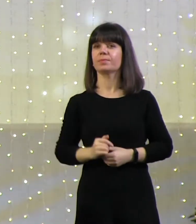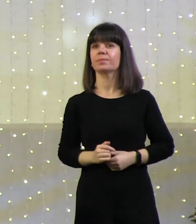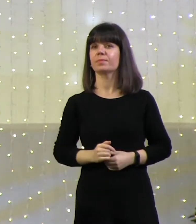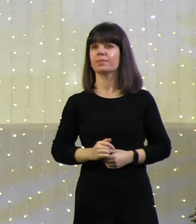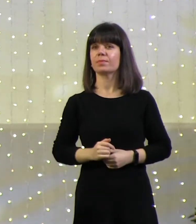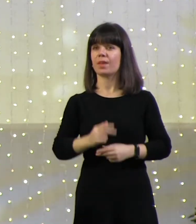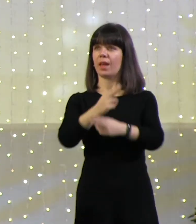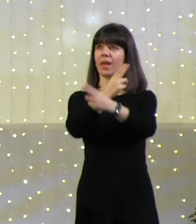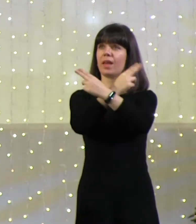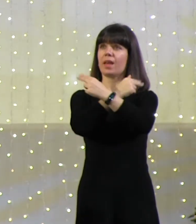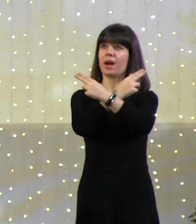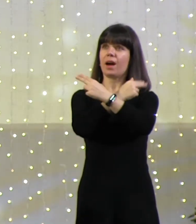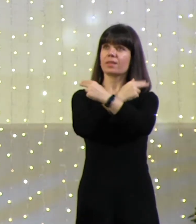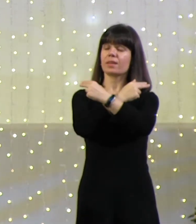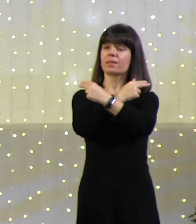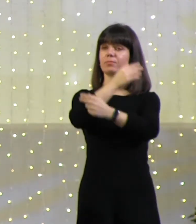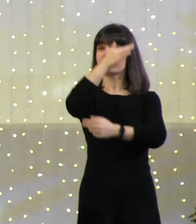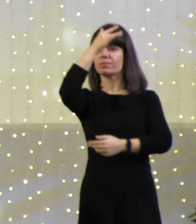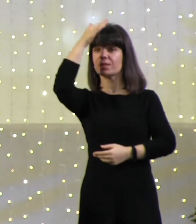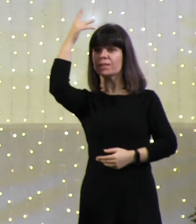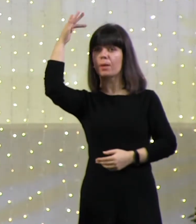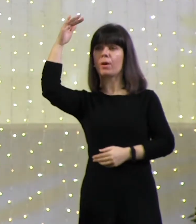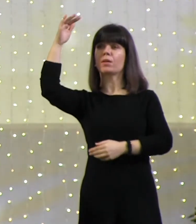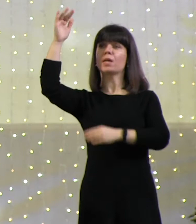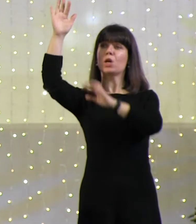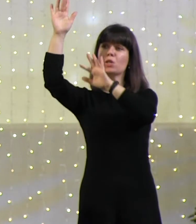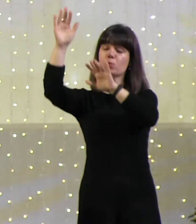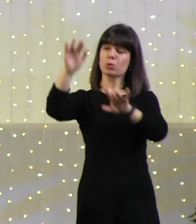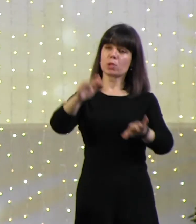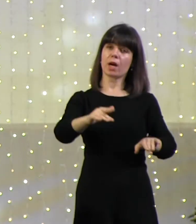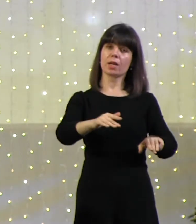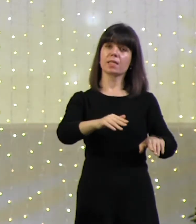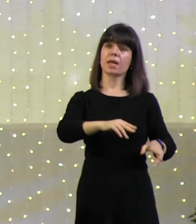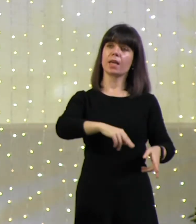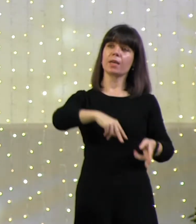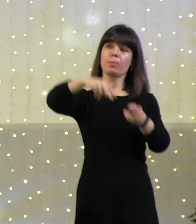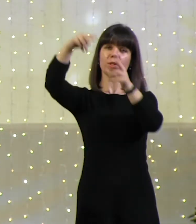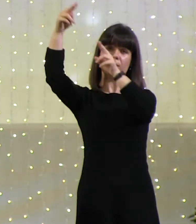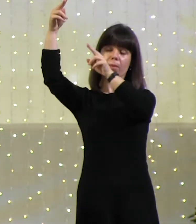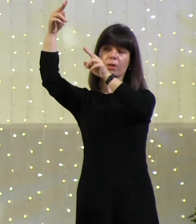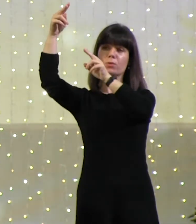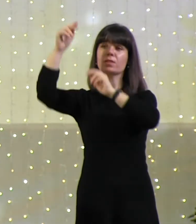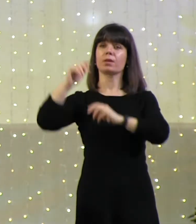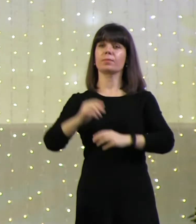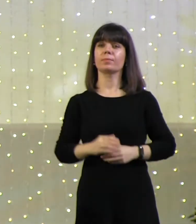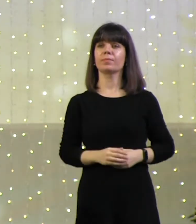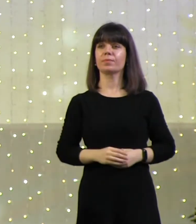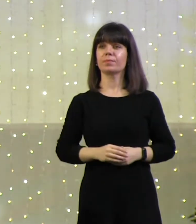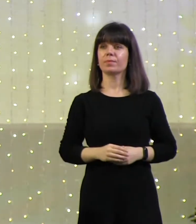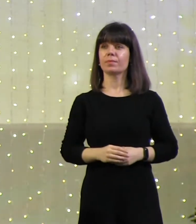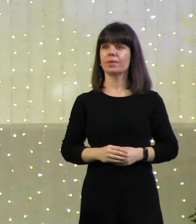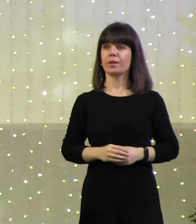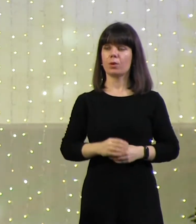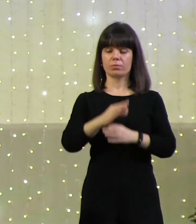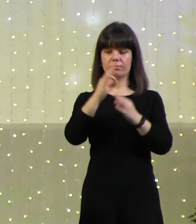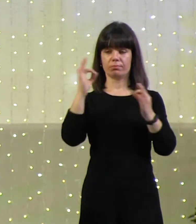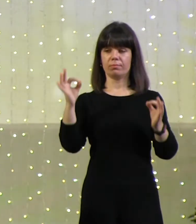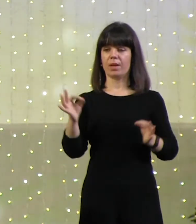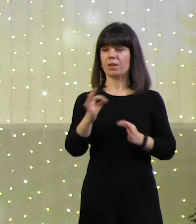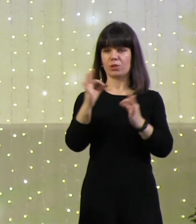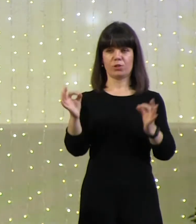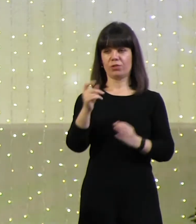И ангелы с нее спускаются и поднимаются. И он ничего не понял.